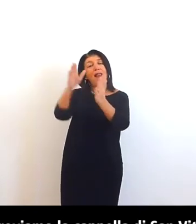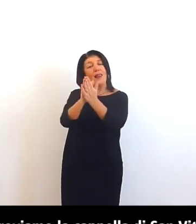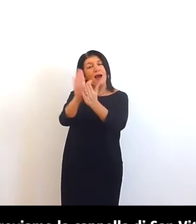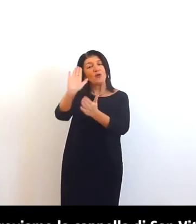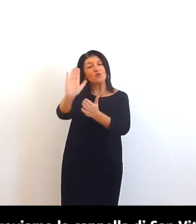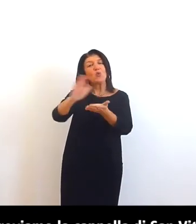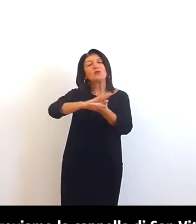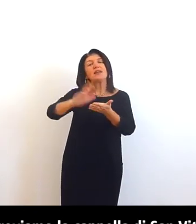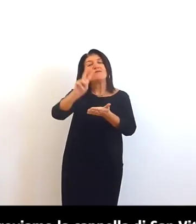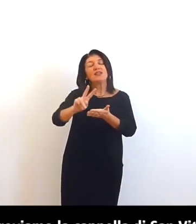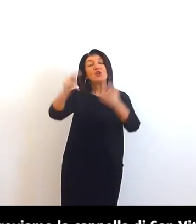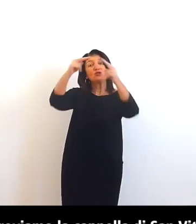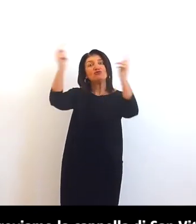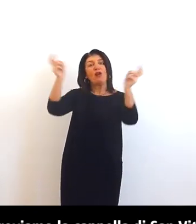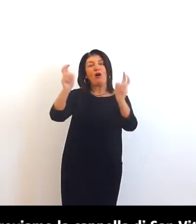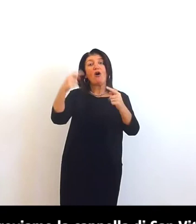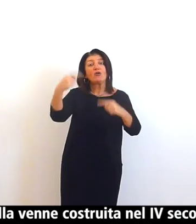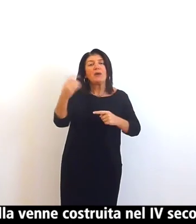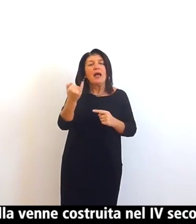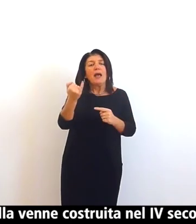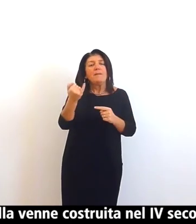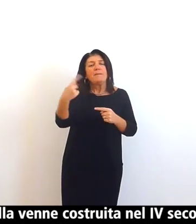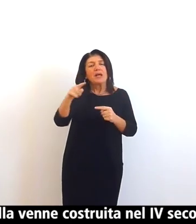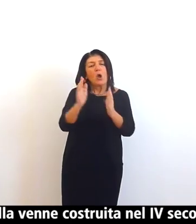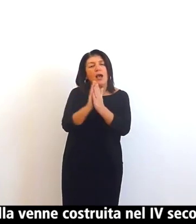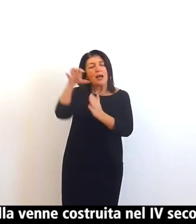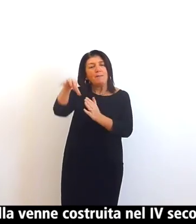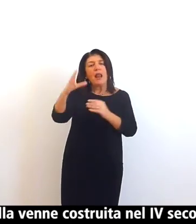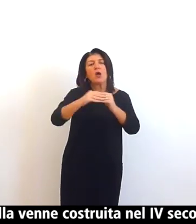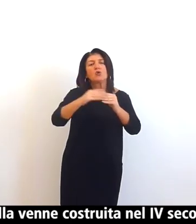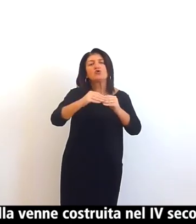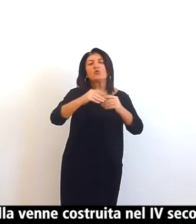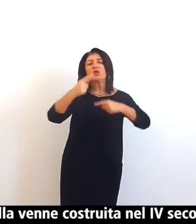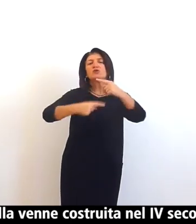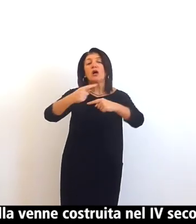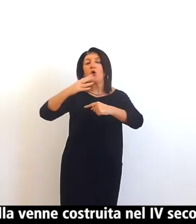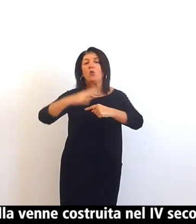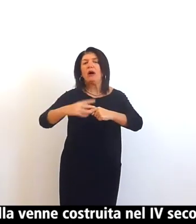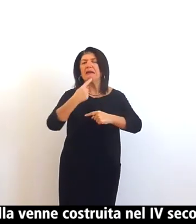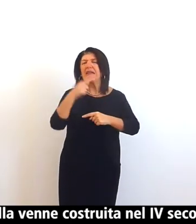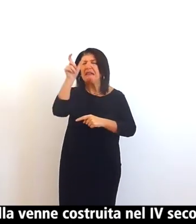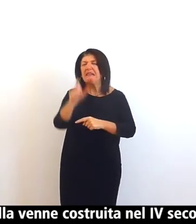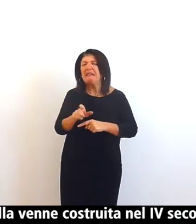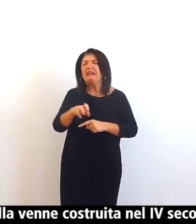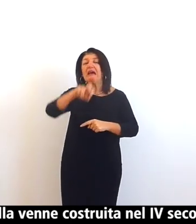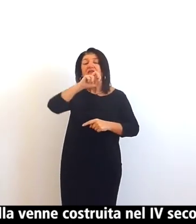piccola cappella venne costruita nel IV secolo dal vescovo materno per riporvi le spoglie del